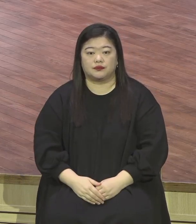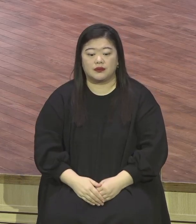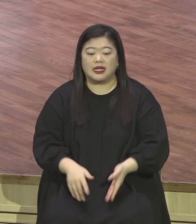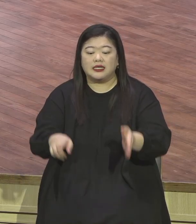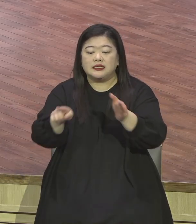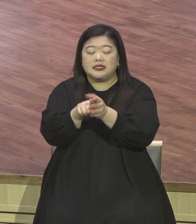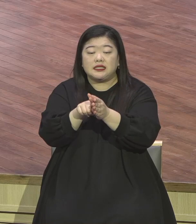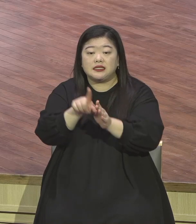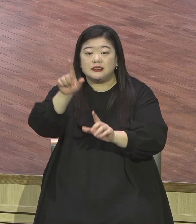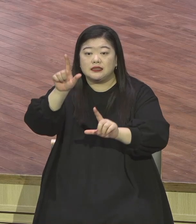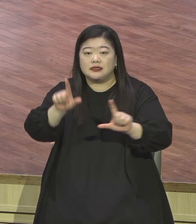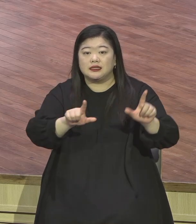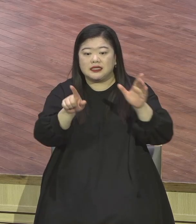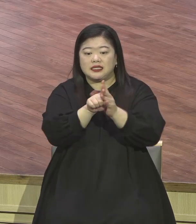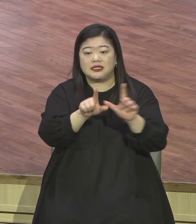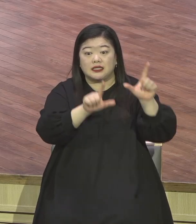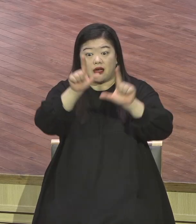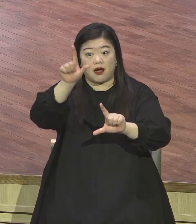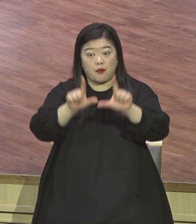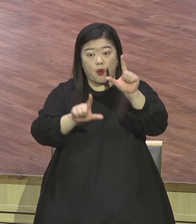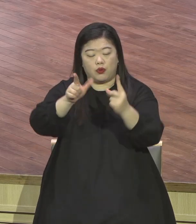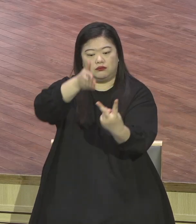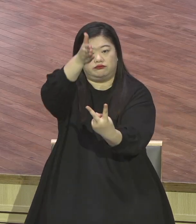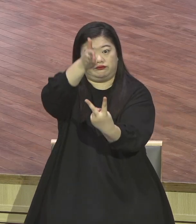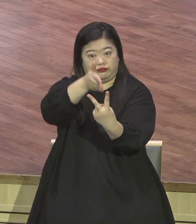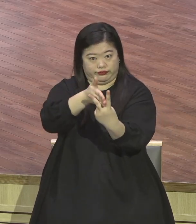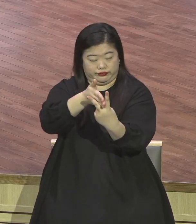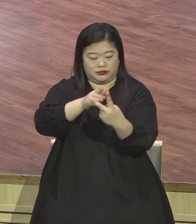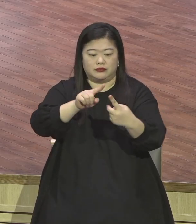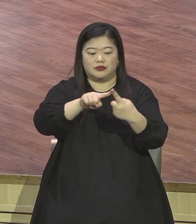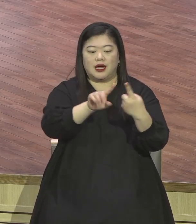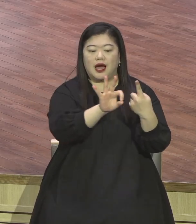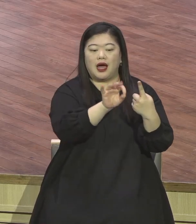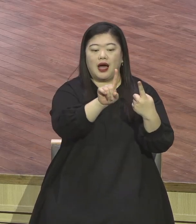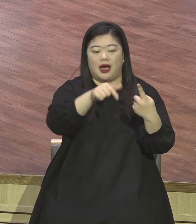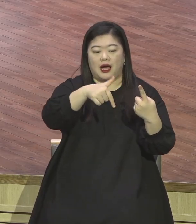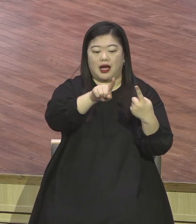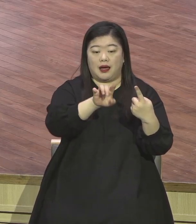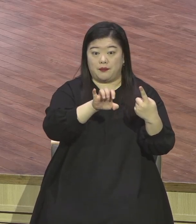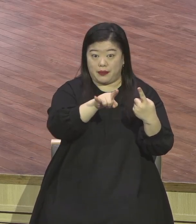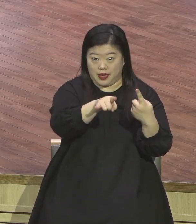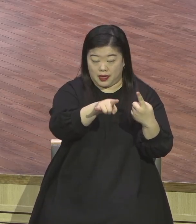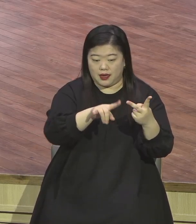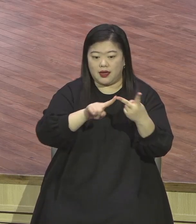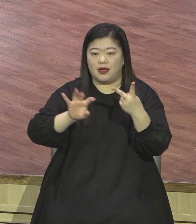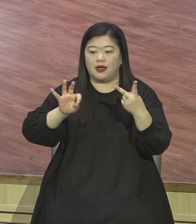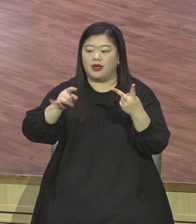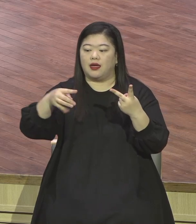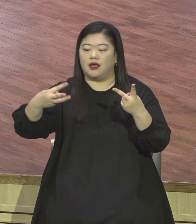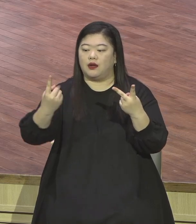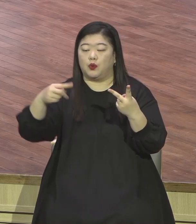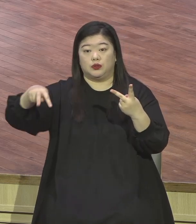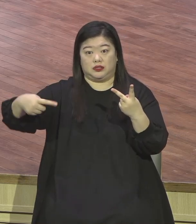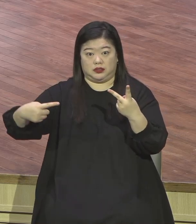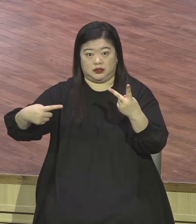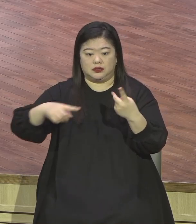책 제목대로 아가페와 에로스로 나눴습니다 아가페는 뭐예요 상대방의 노력이나